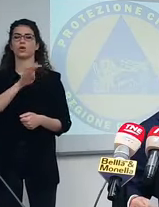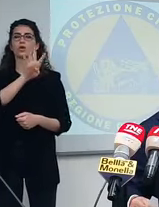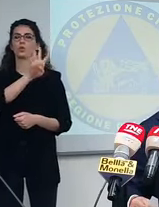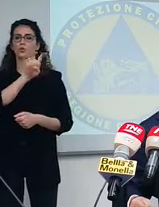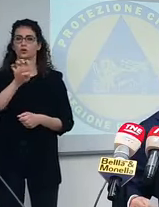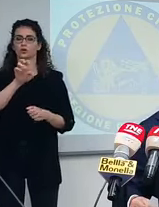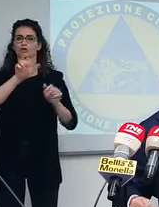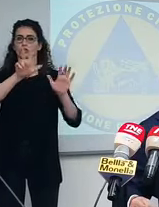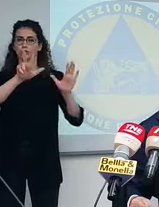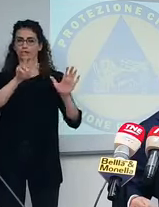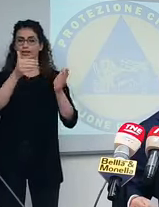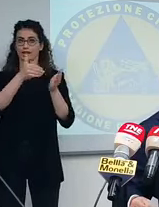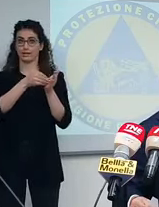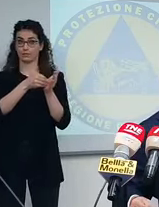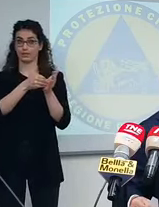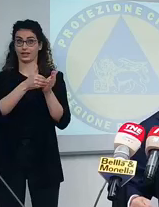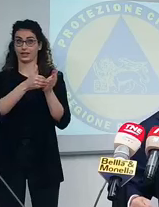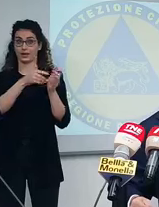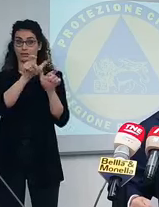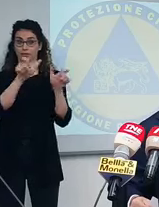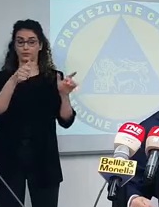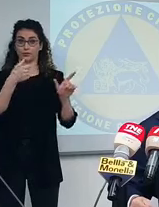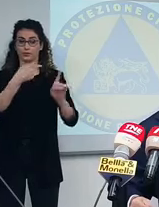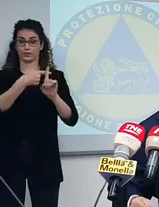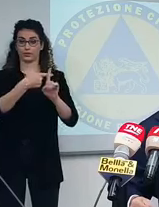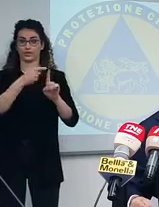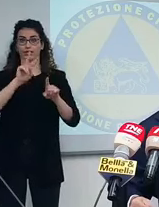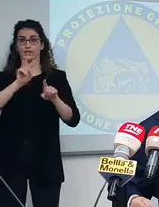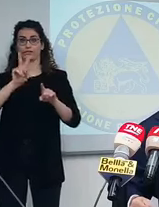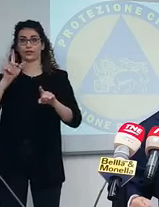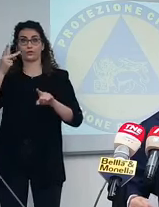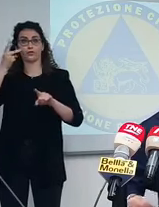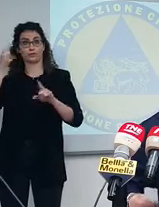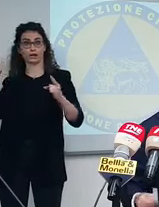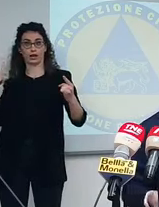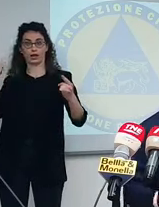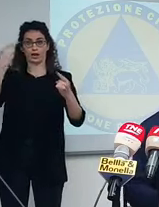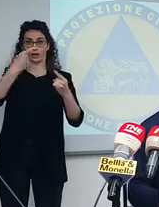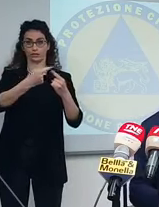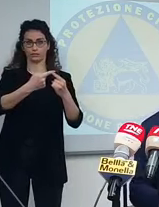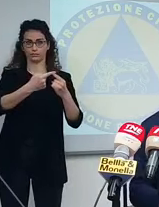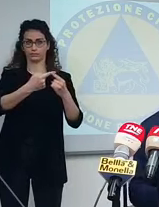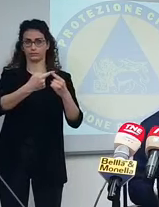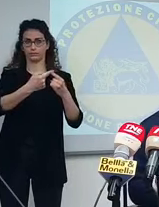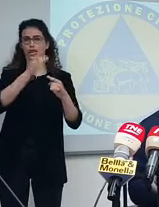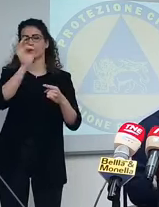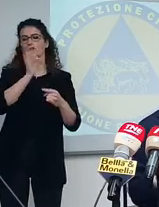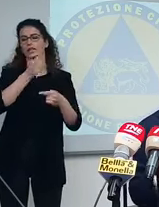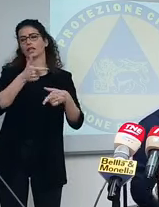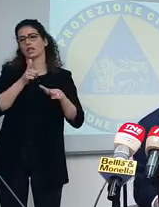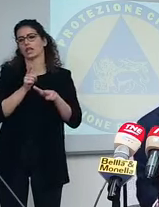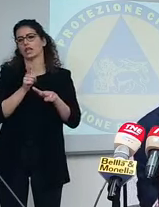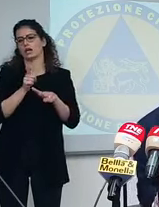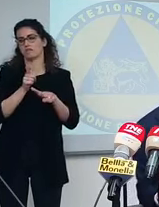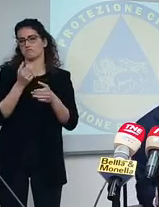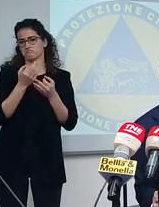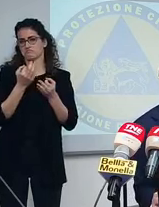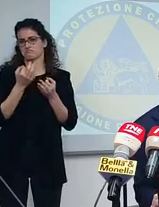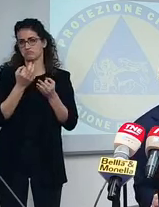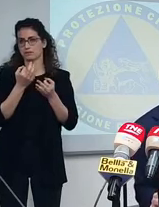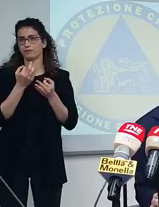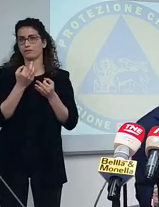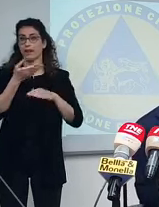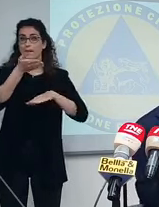403.000 sono i positivi intercettati dal 21 febbraio. La statistica ci dice, ormai abbastanza assestata, che